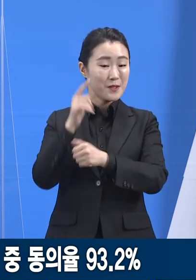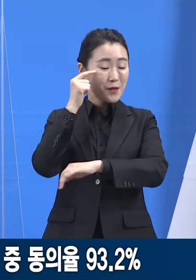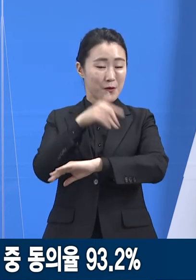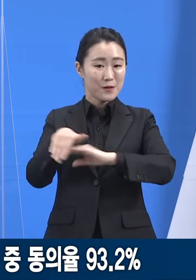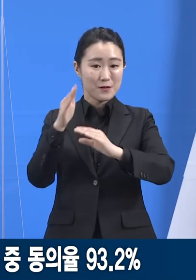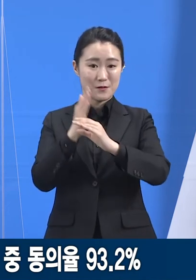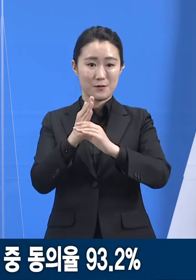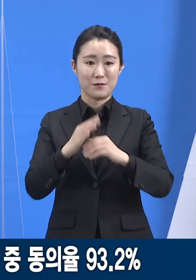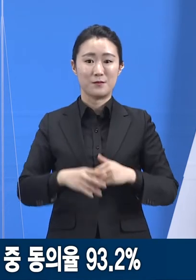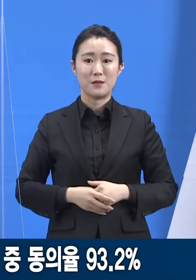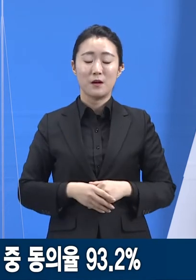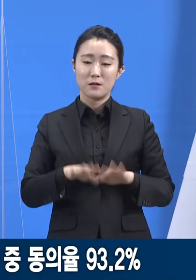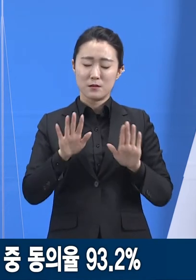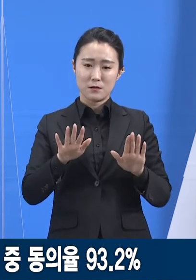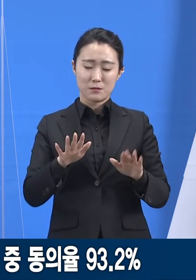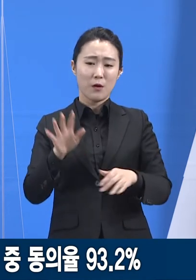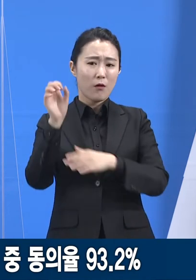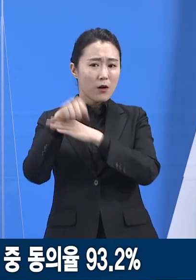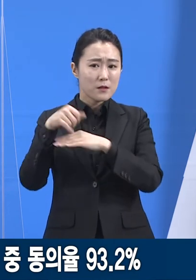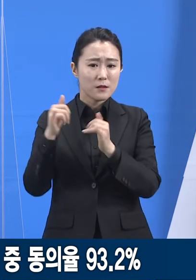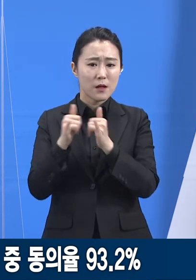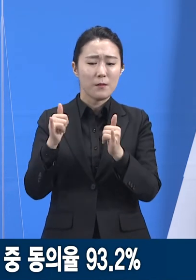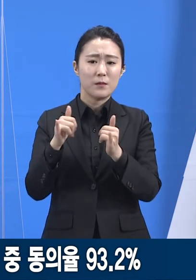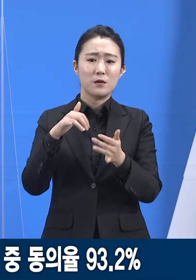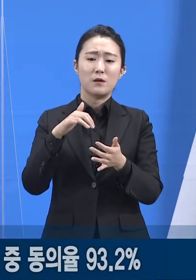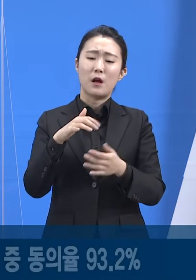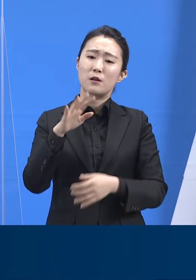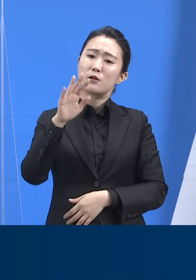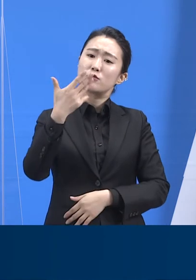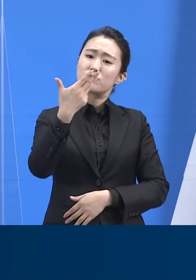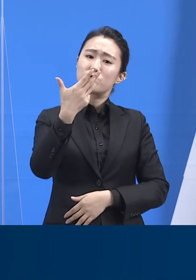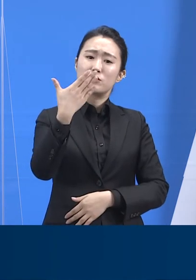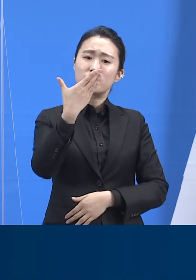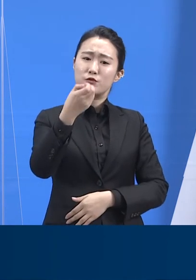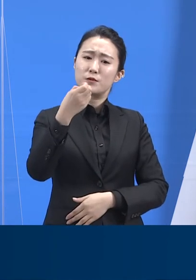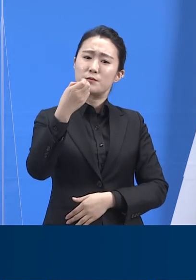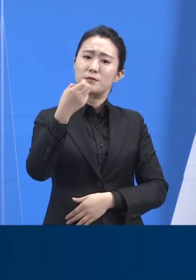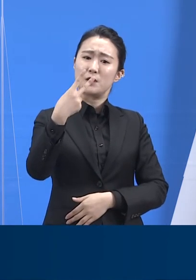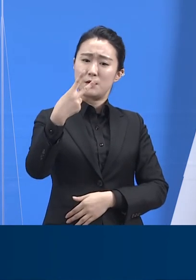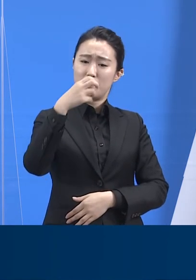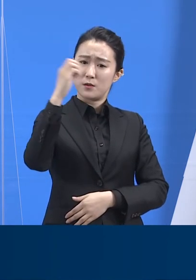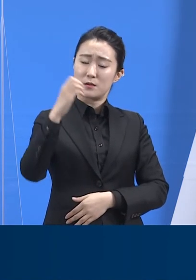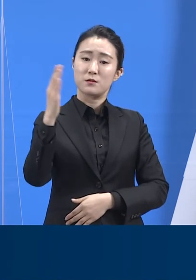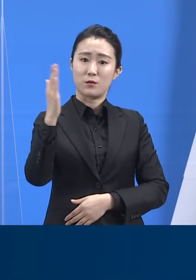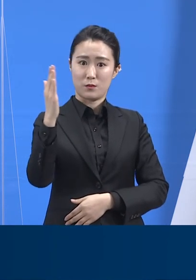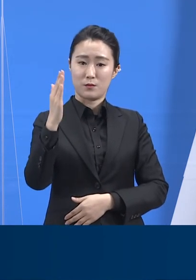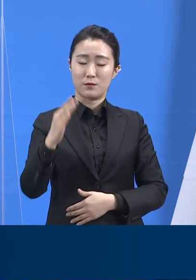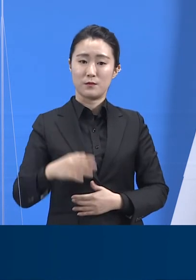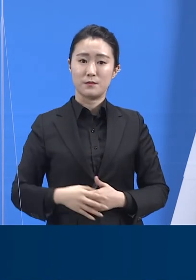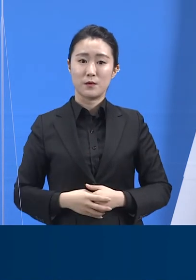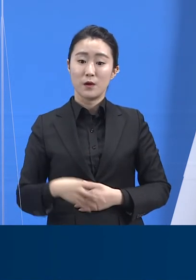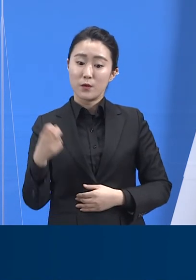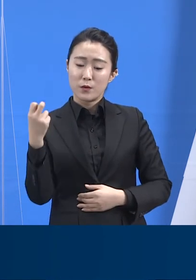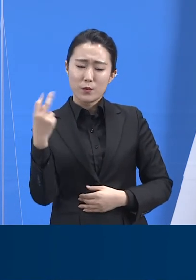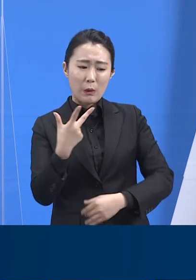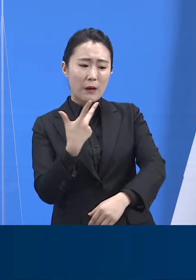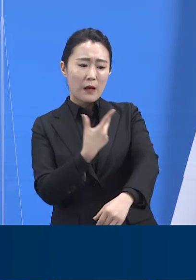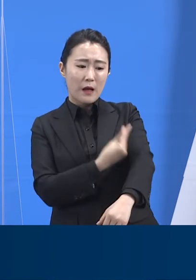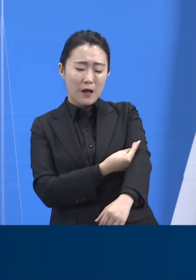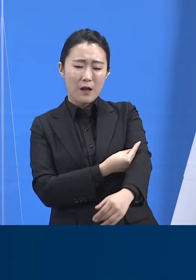.2%입니다. 혹여나 있을 수 있는 백신 이상반응에 대해서도 철저히 준비했습니다.